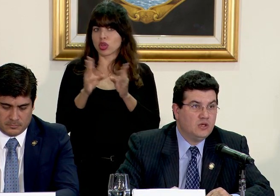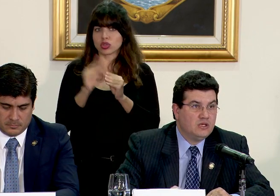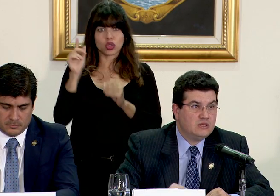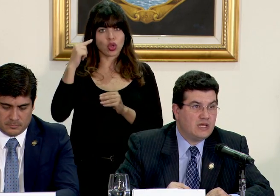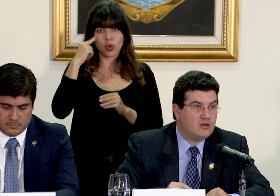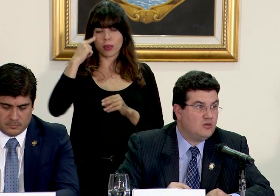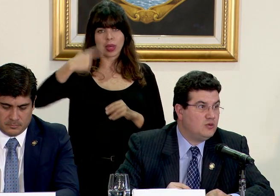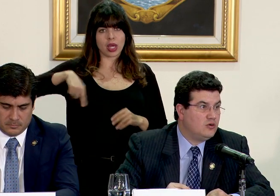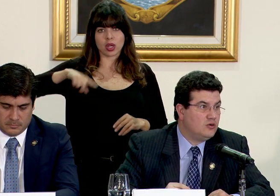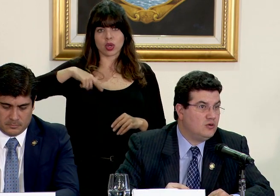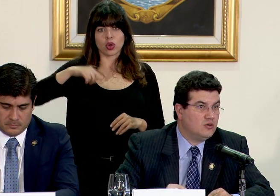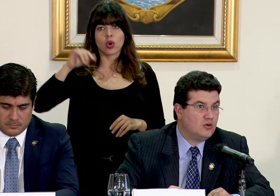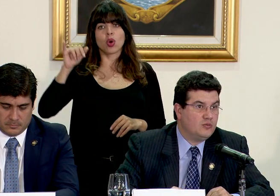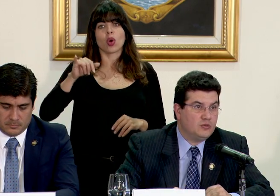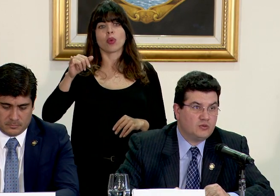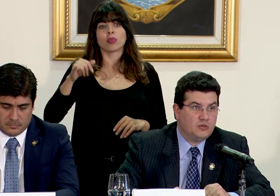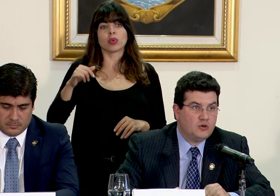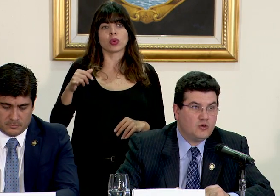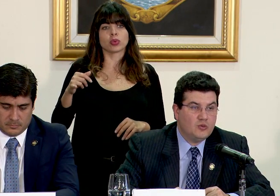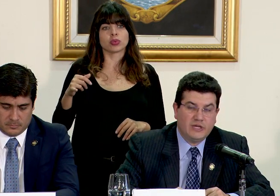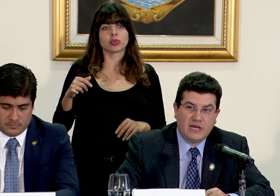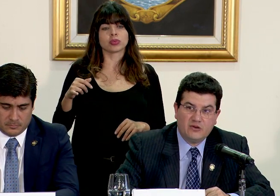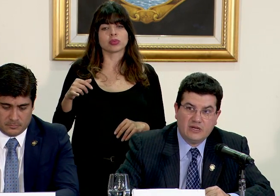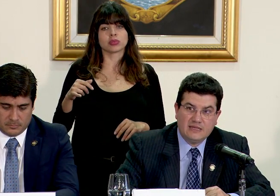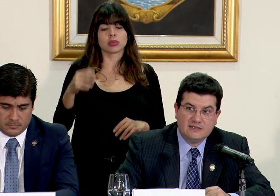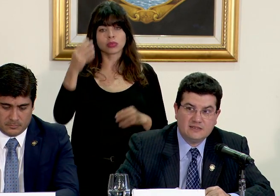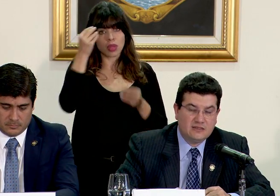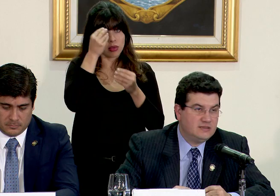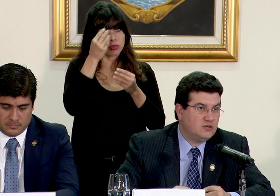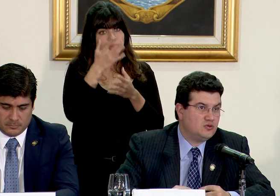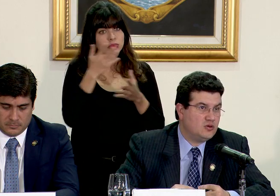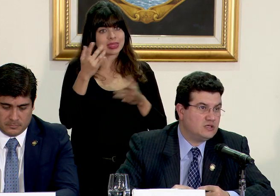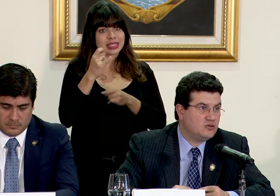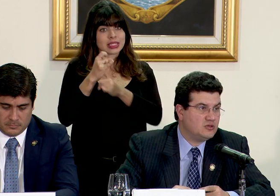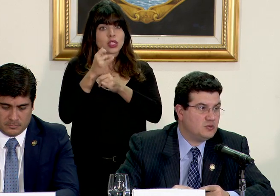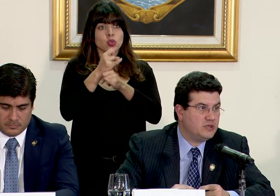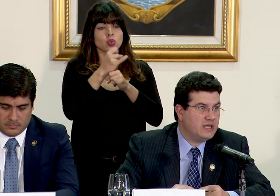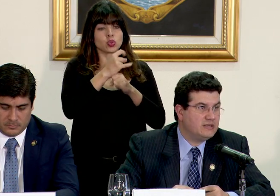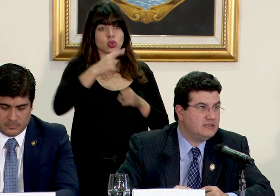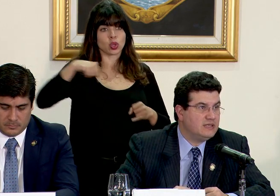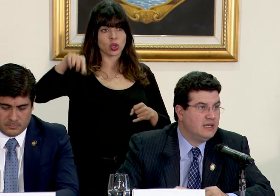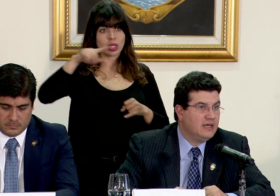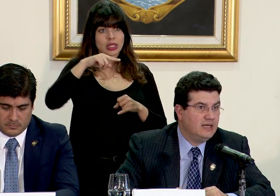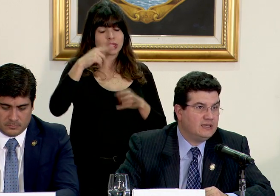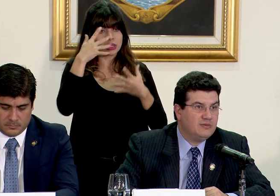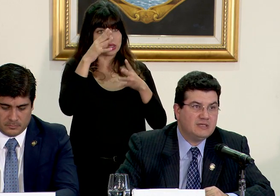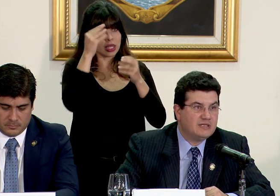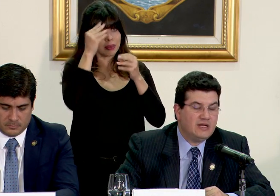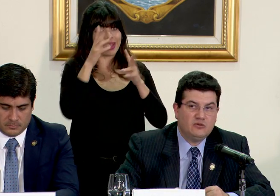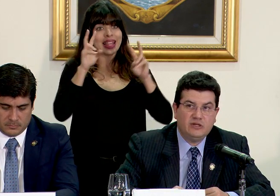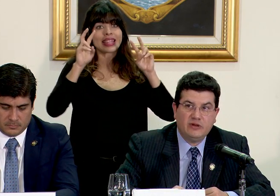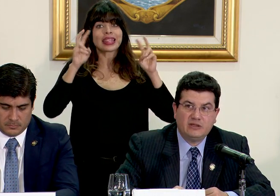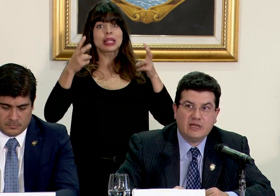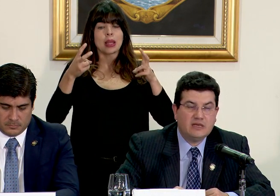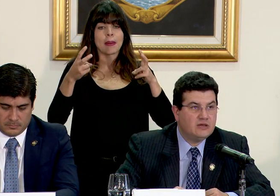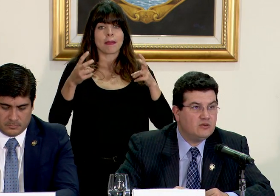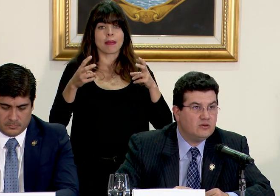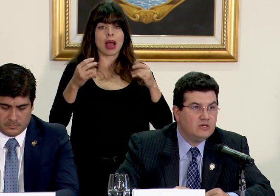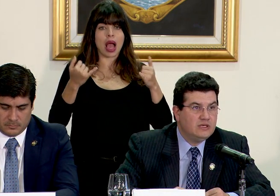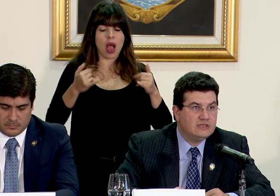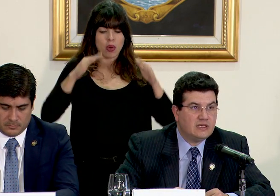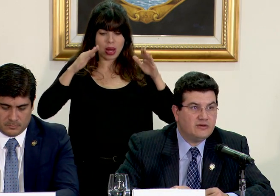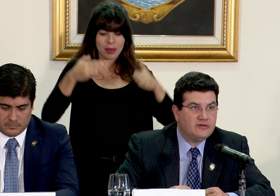tal como lo comunicaron las instituciones correspondientes el tema está en un nivel